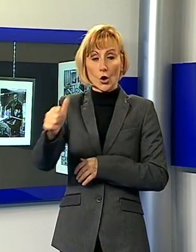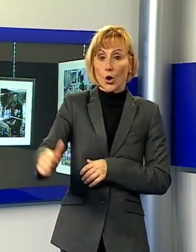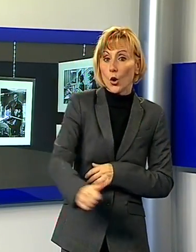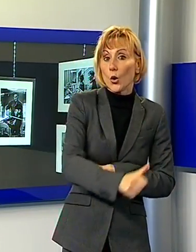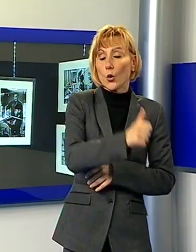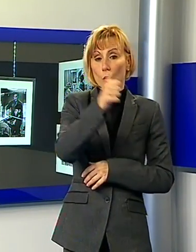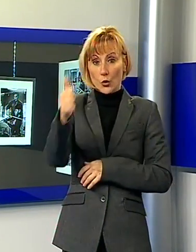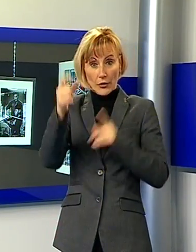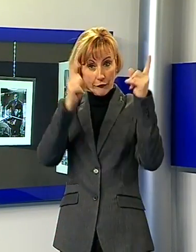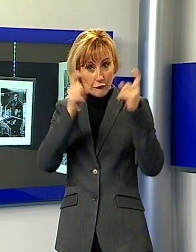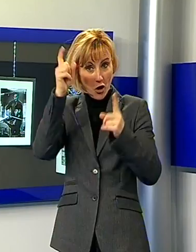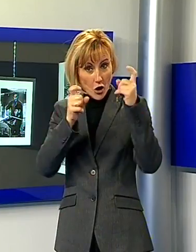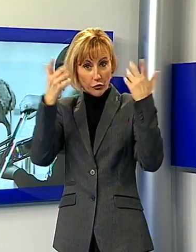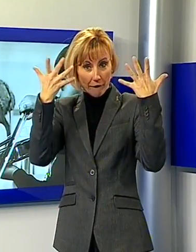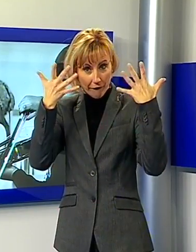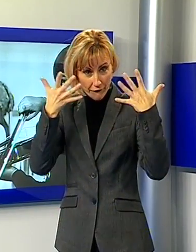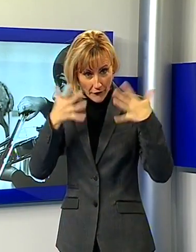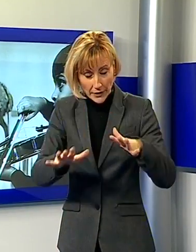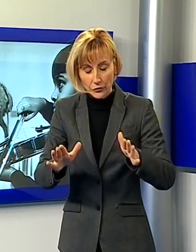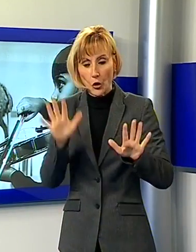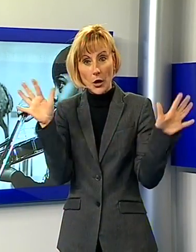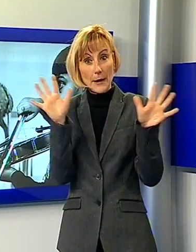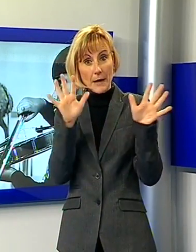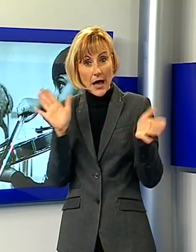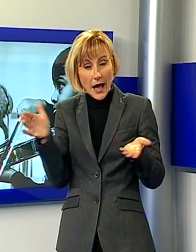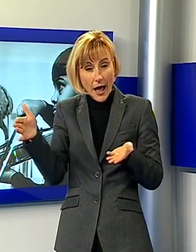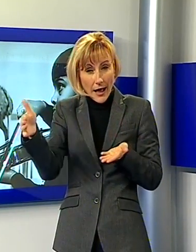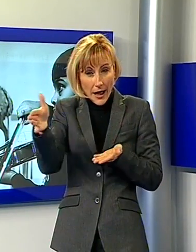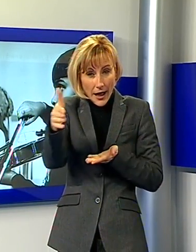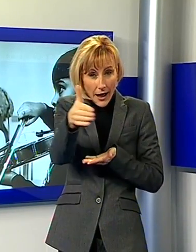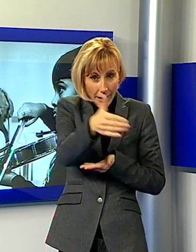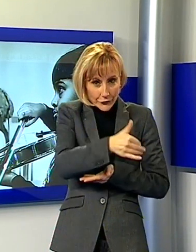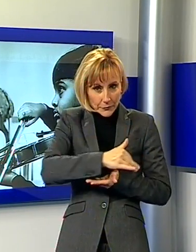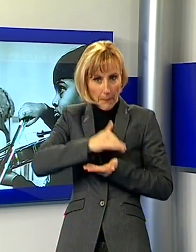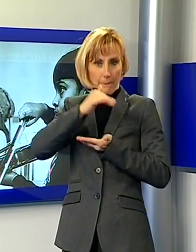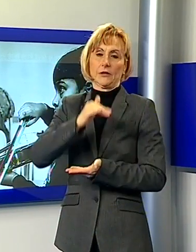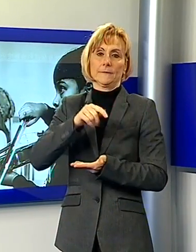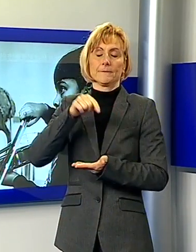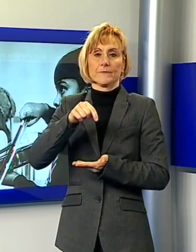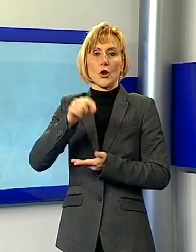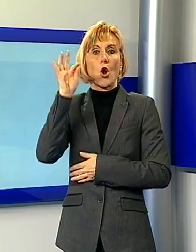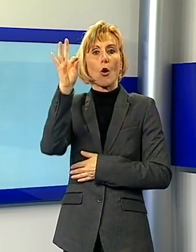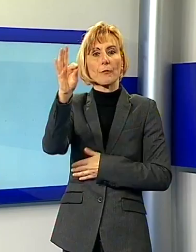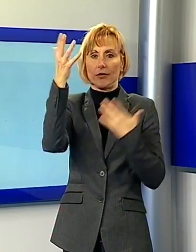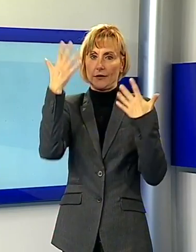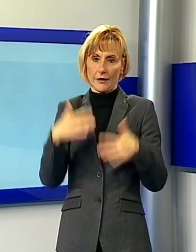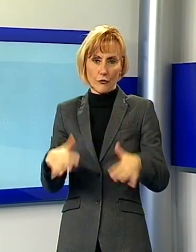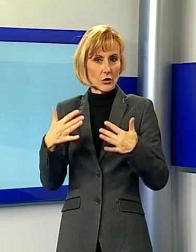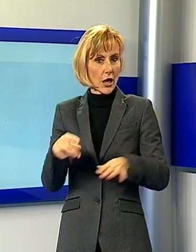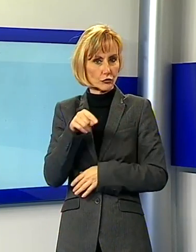fotografie, ho raccolto queste immagini ho potuto constatare che l'obiettivo è stato raggiunto perché questi bambini hanno effettivamente imparato a